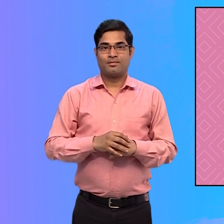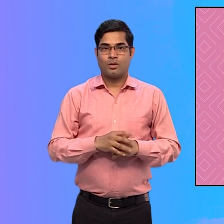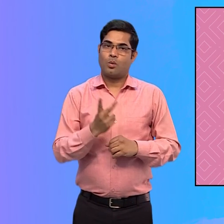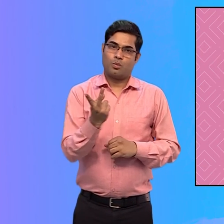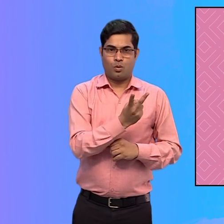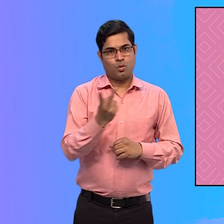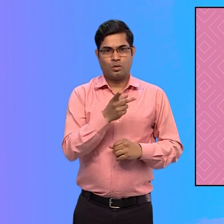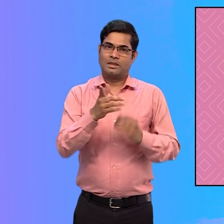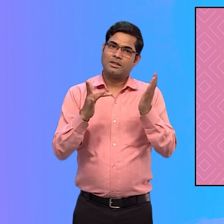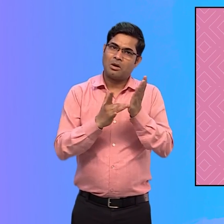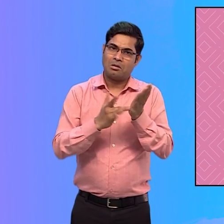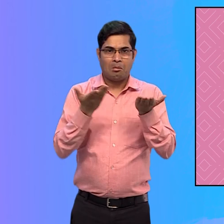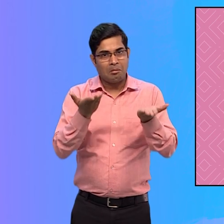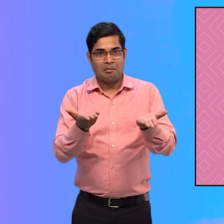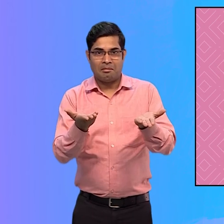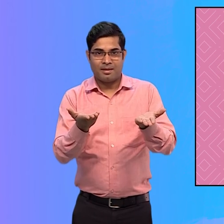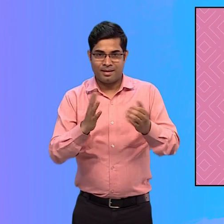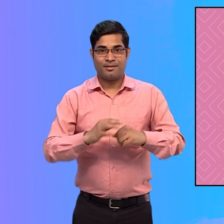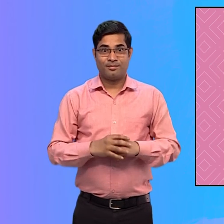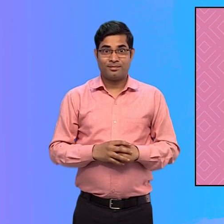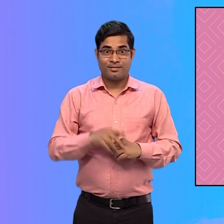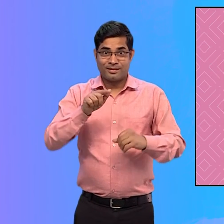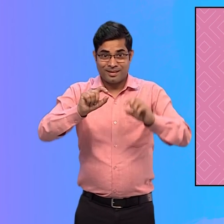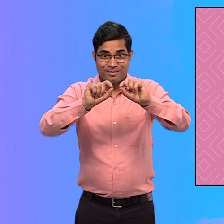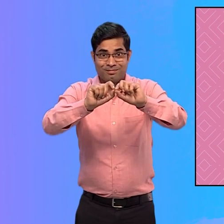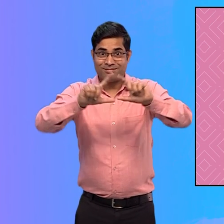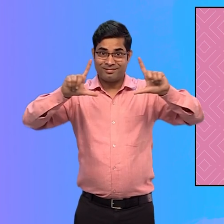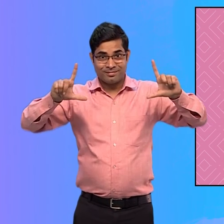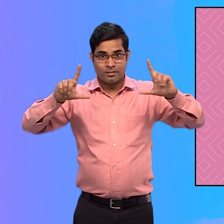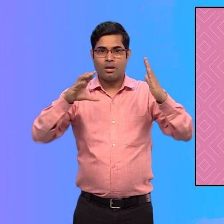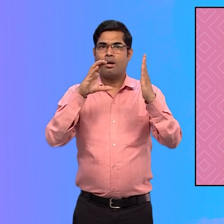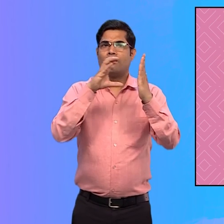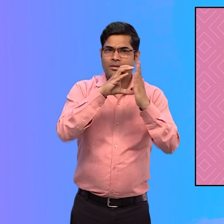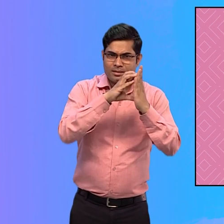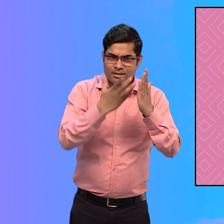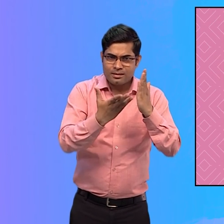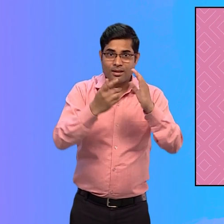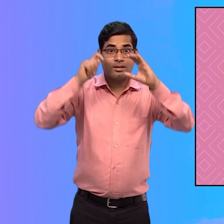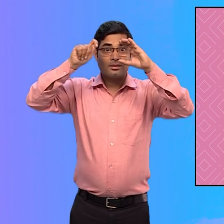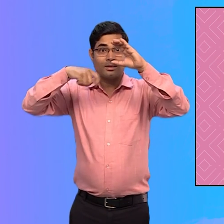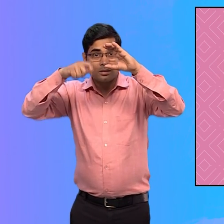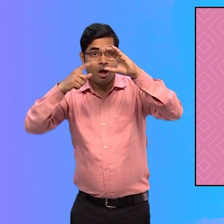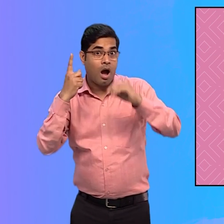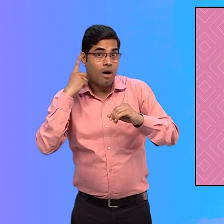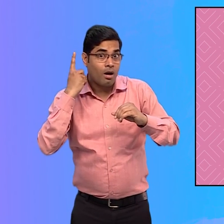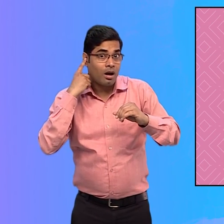दोनों टेलिविजन अथ्वा विडियो स्क्रीन पर पाठ लेख प्रदर्शित करने की